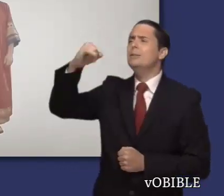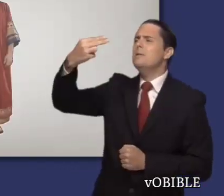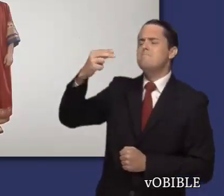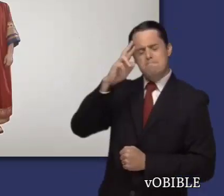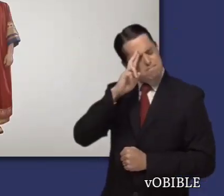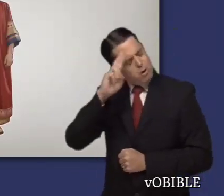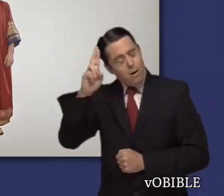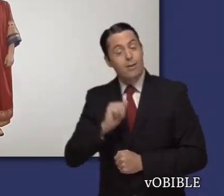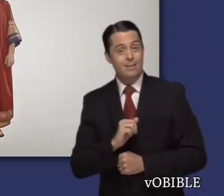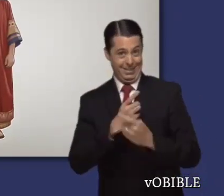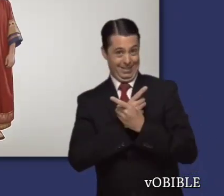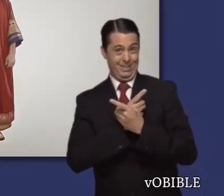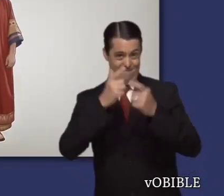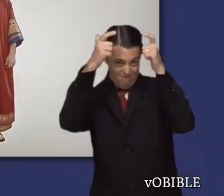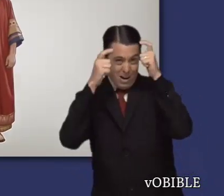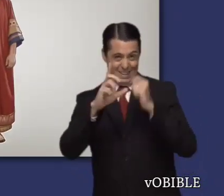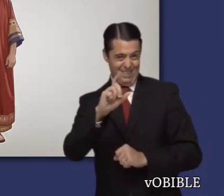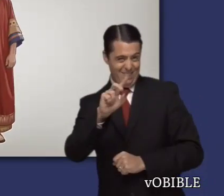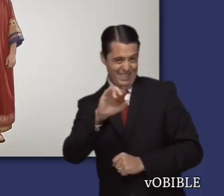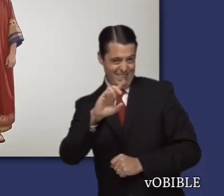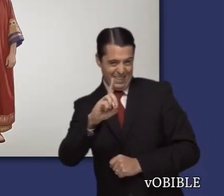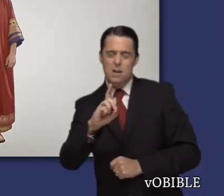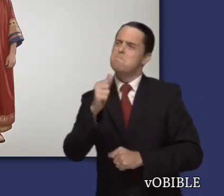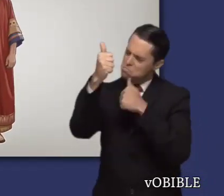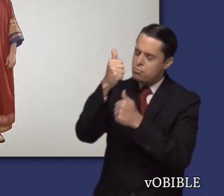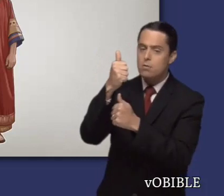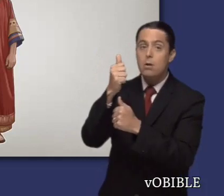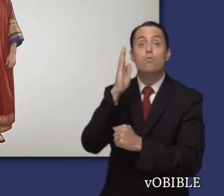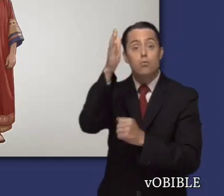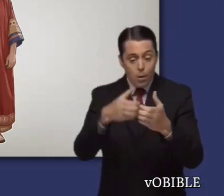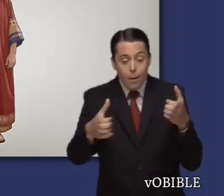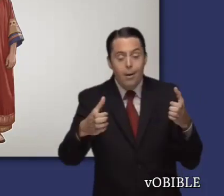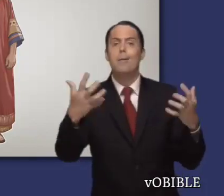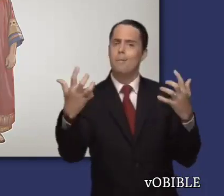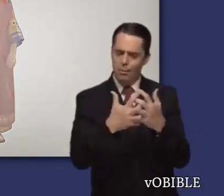Oseas profetiza que Israel buscará a Jehová y a David su rey.